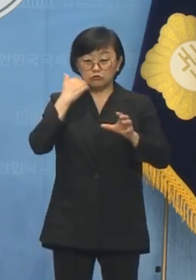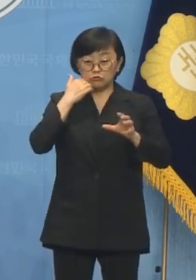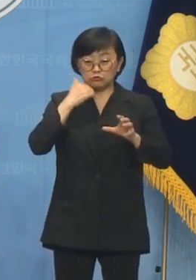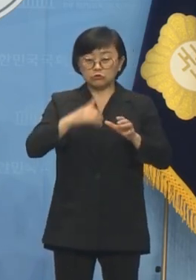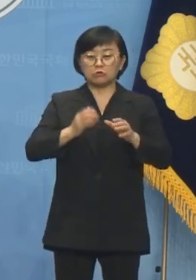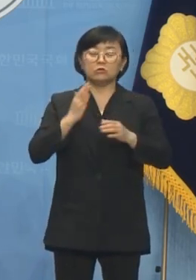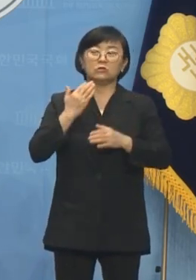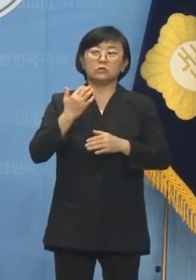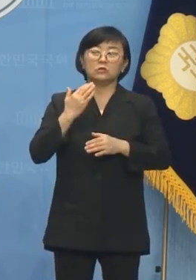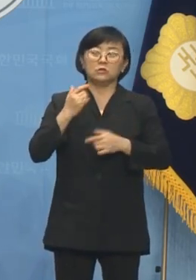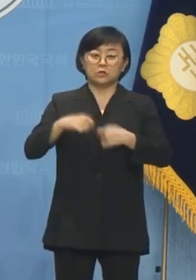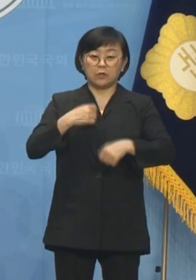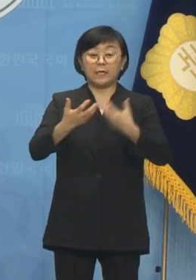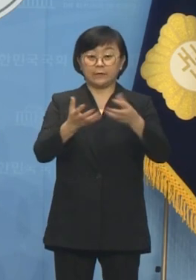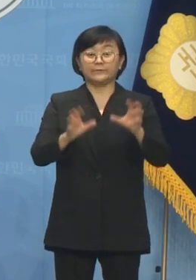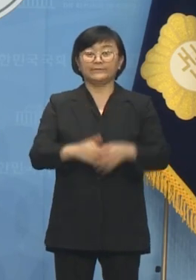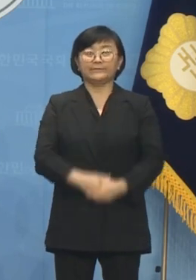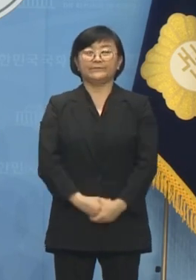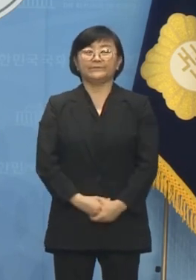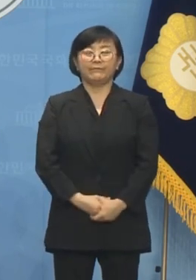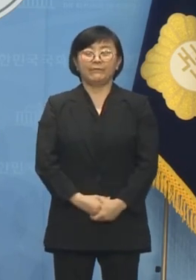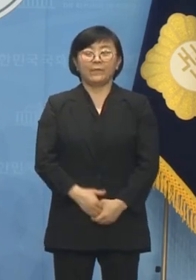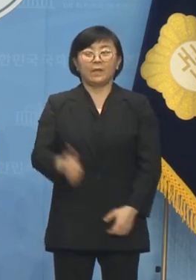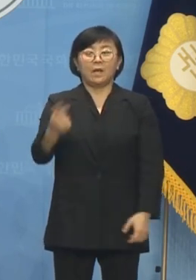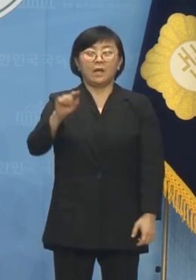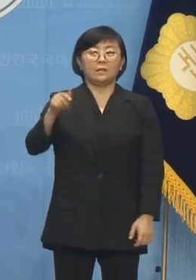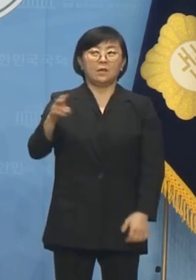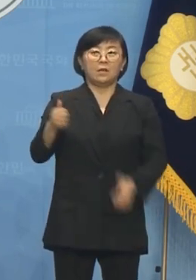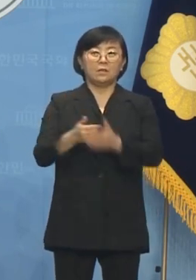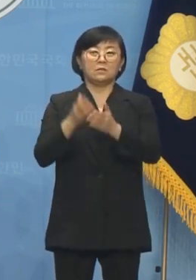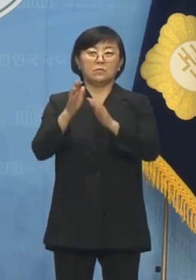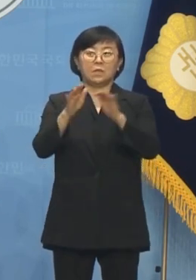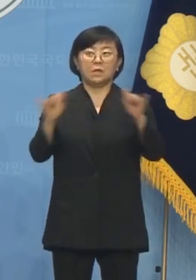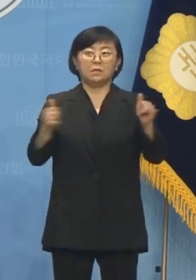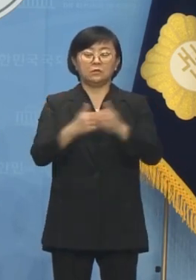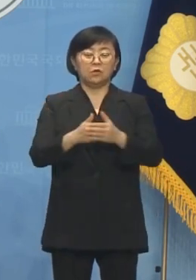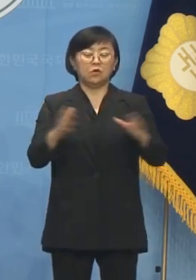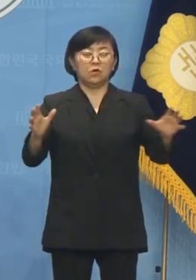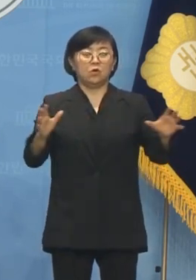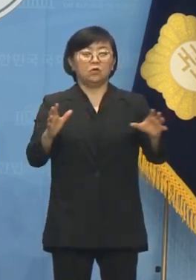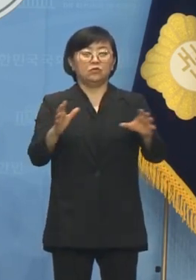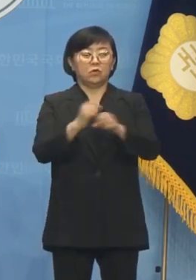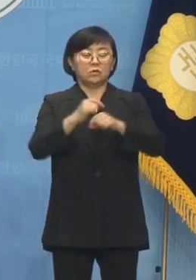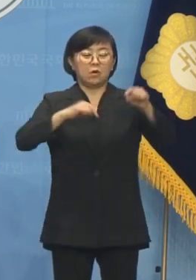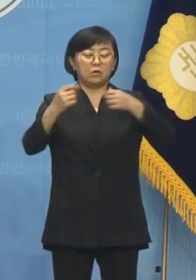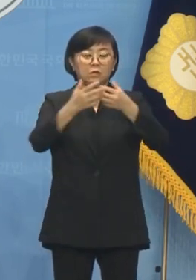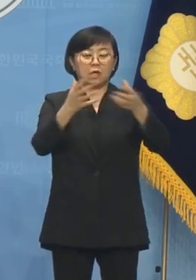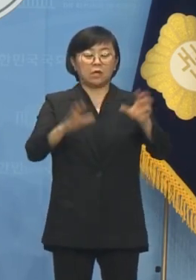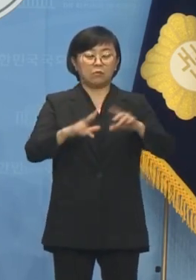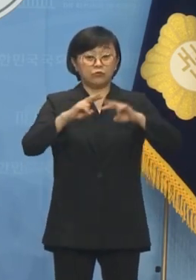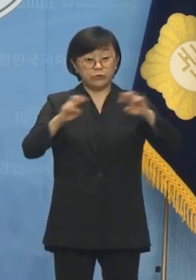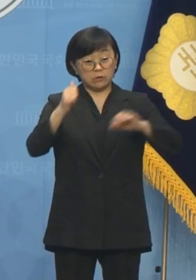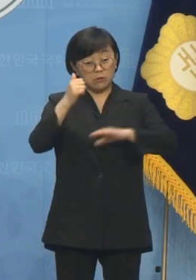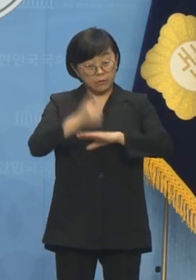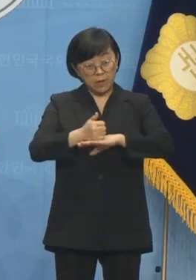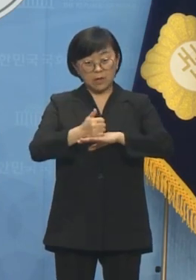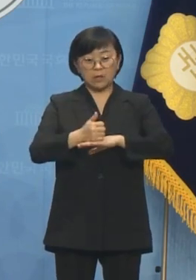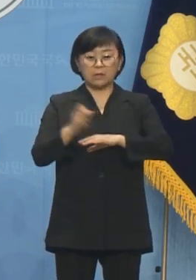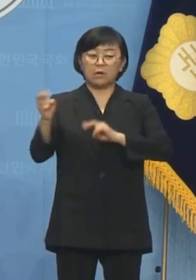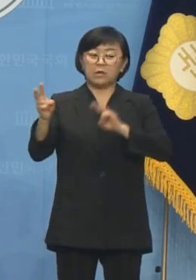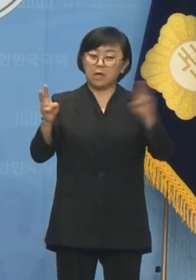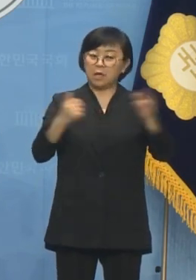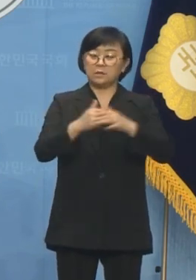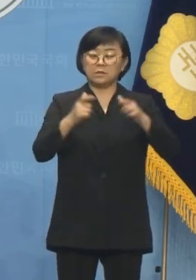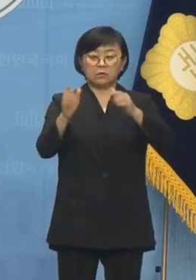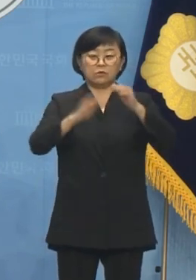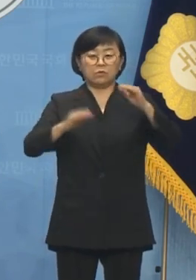지키겠습니다. 한겨레가 전문가들과 함께 주요 정당들의 공약을 분석한 바에 따르면 양당의